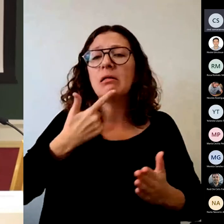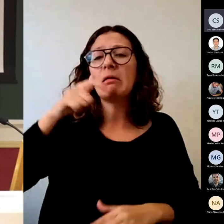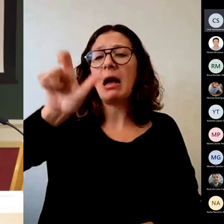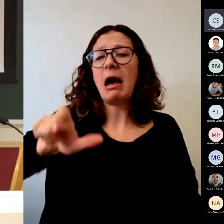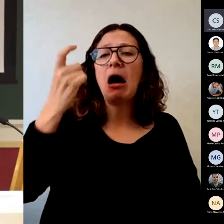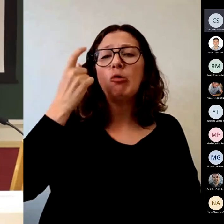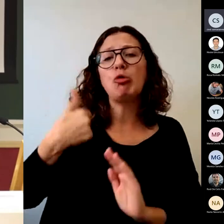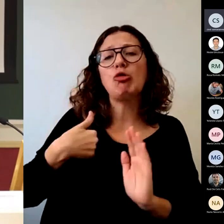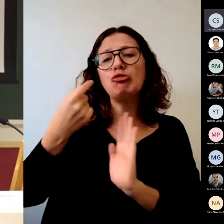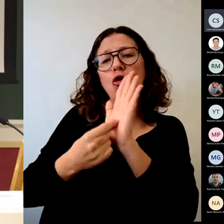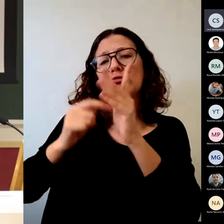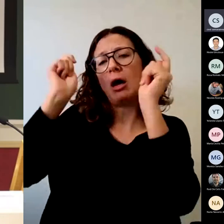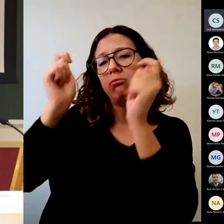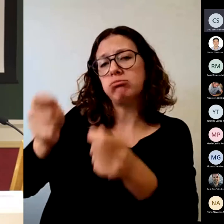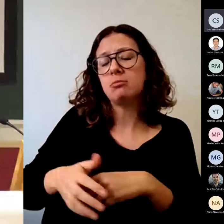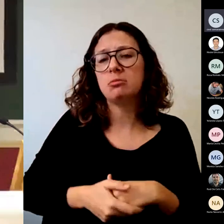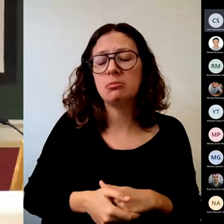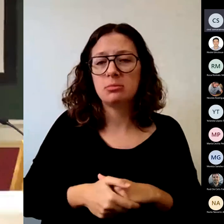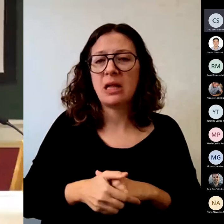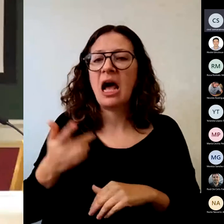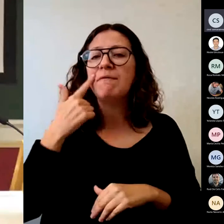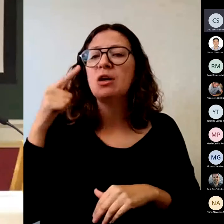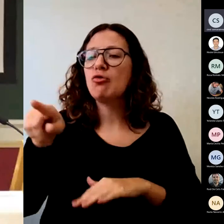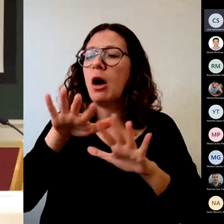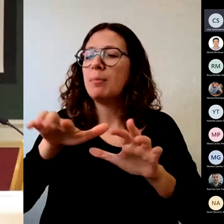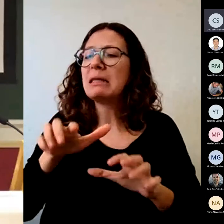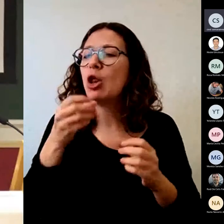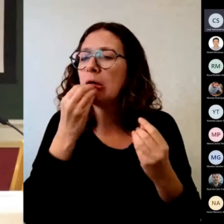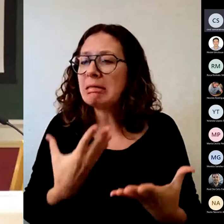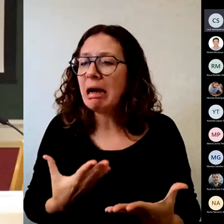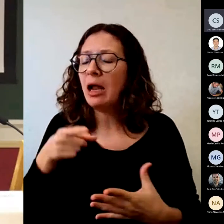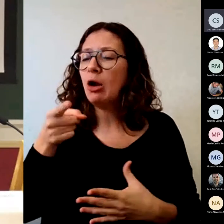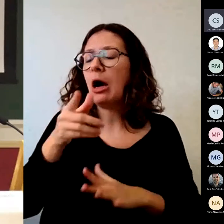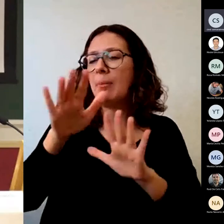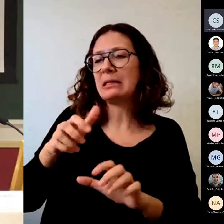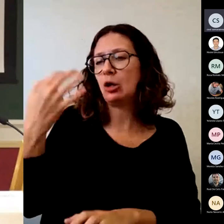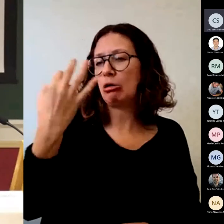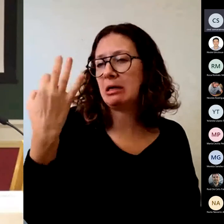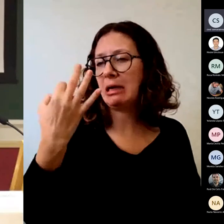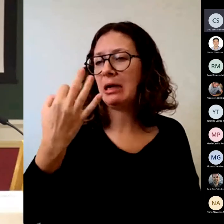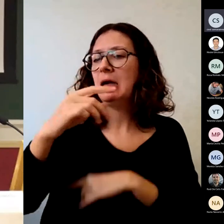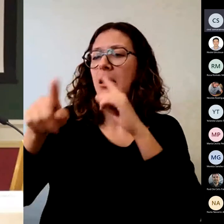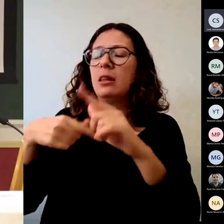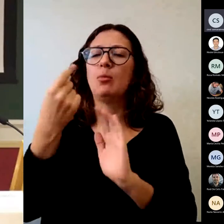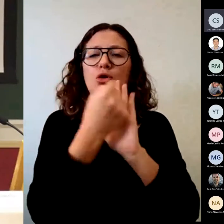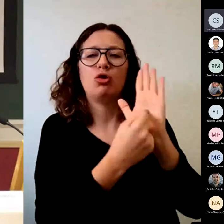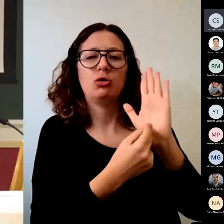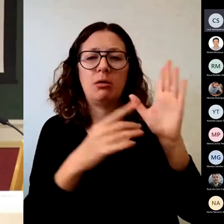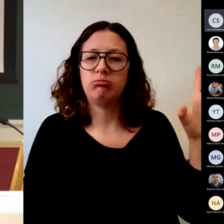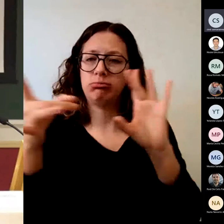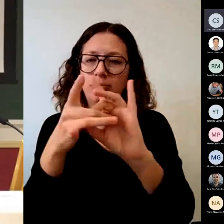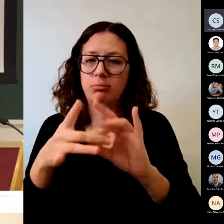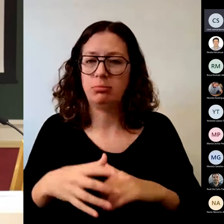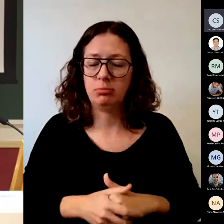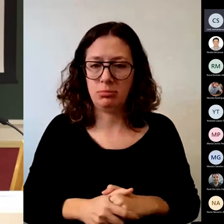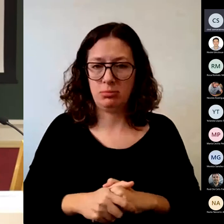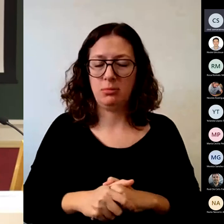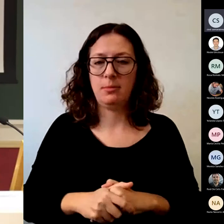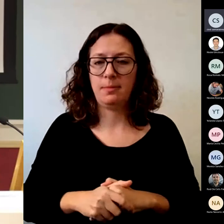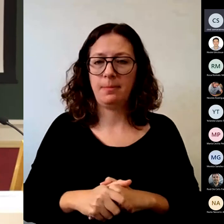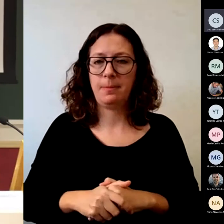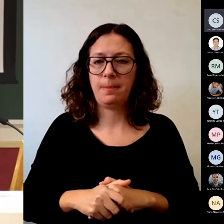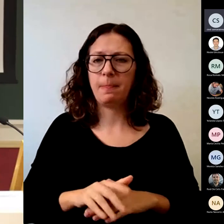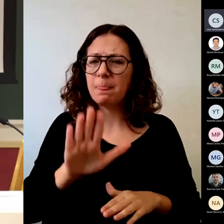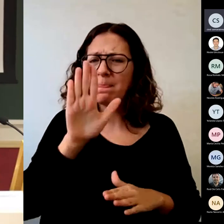saber cómo ha aprendido, qué es lo que ha aprendido y reflejarlo en una calificación. Valuar es